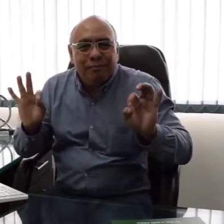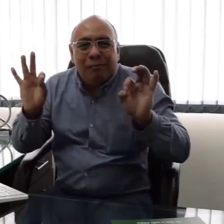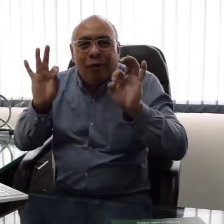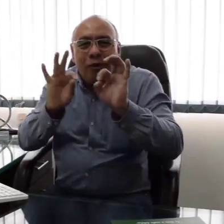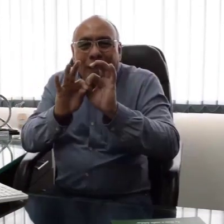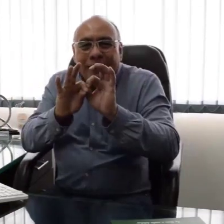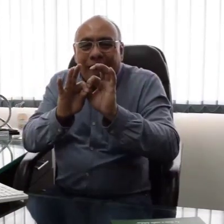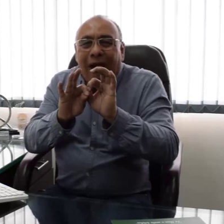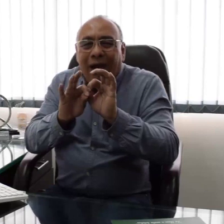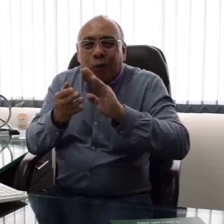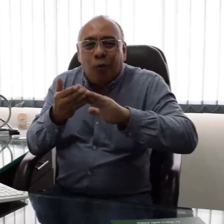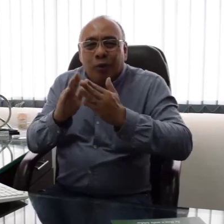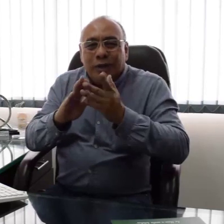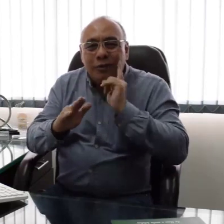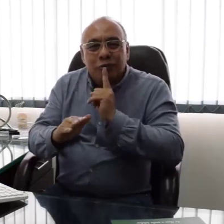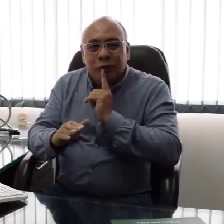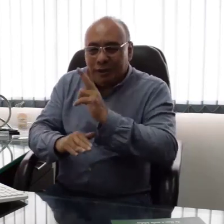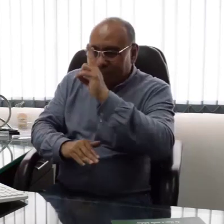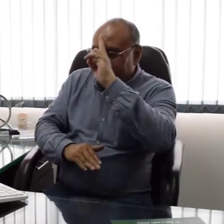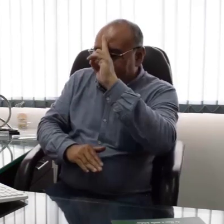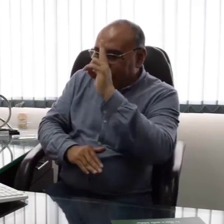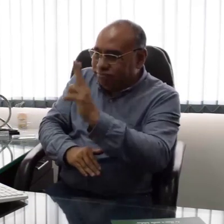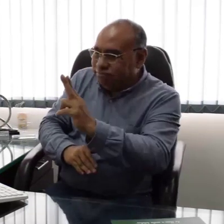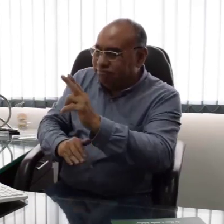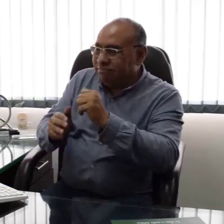que se centra principalmente en el respeto a la comunidad sorda.